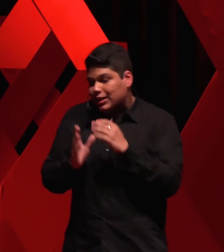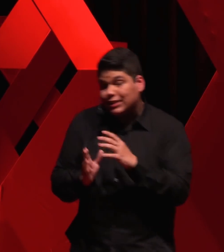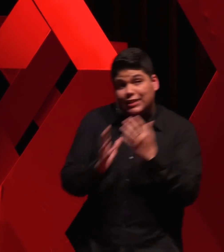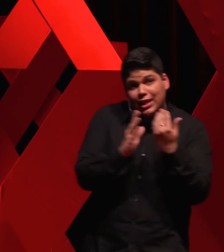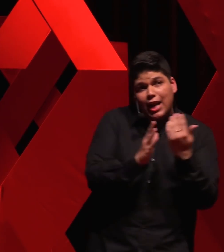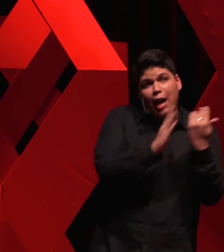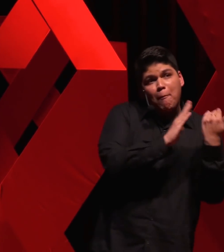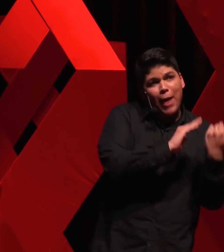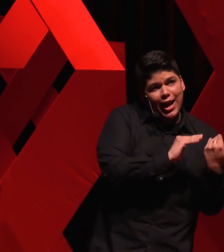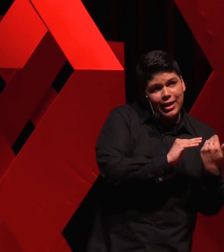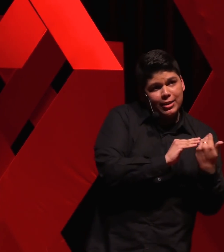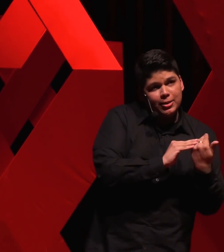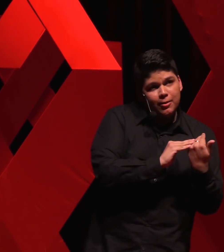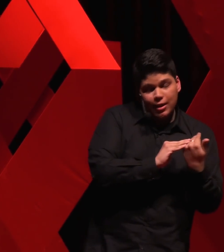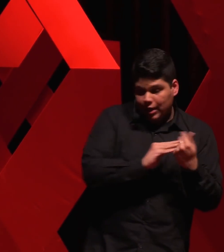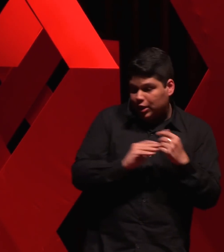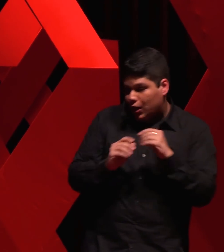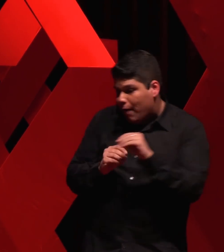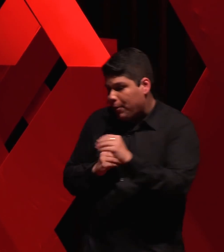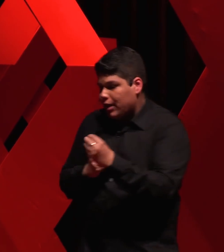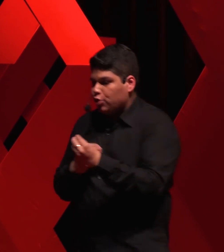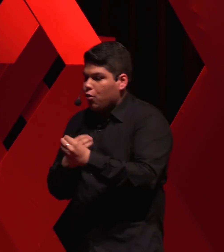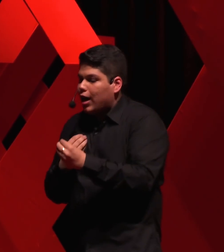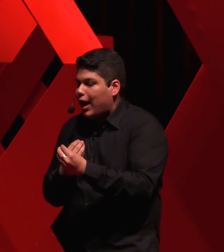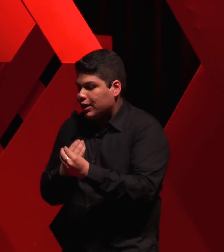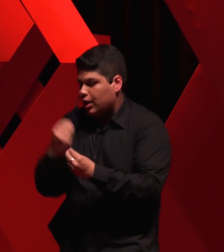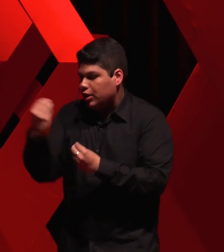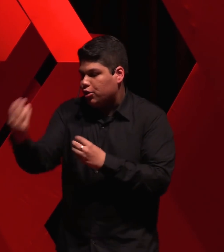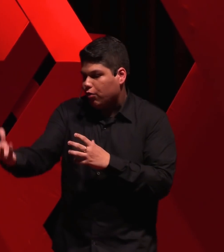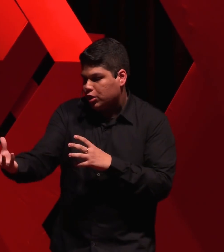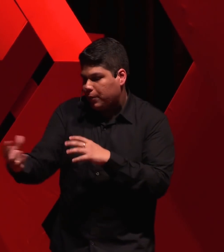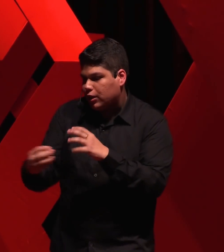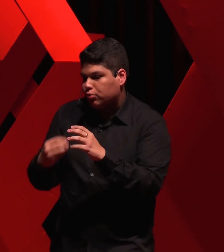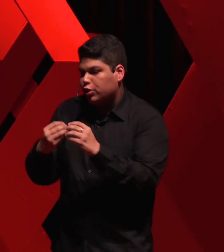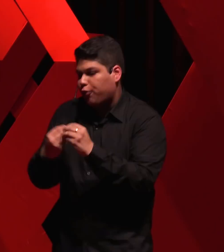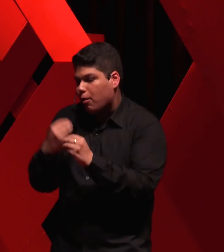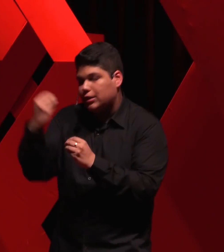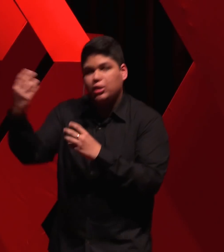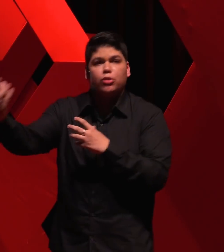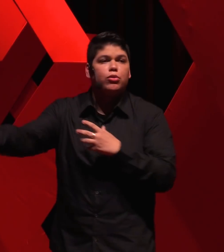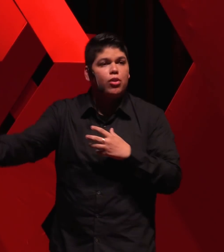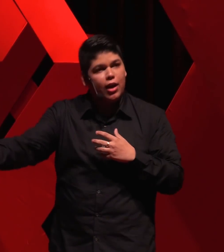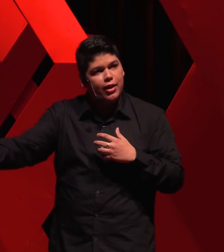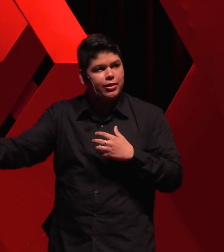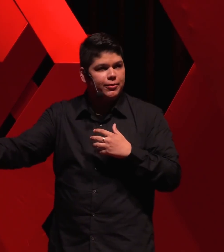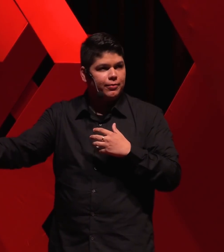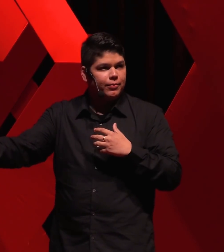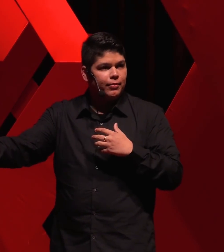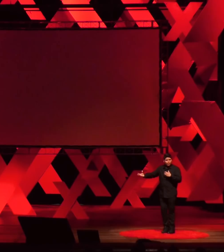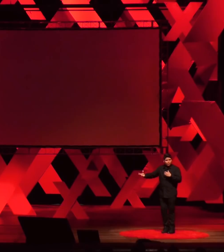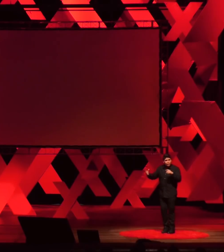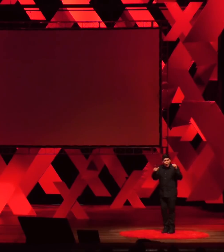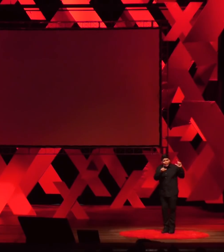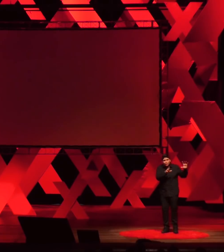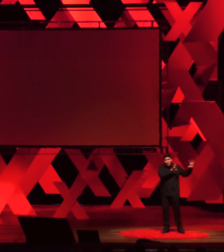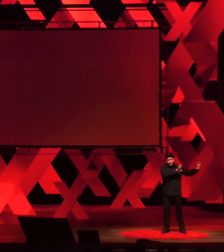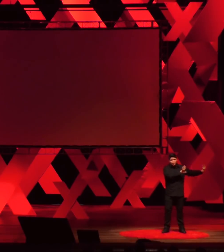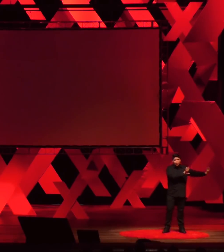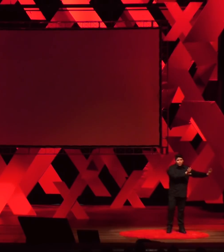a gente seja capaz de não apenas julgar as religiões pelas suas formas institucionais. Porque essa é uma questão.